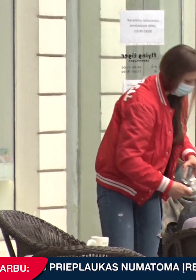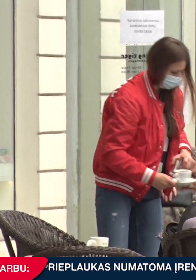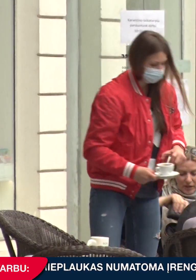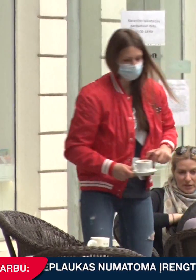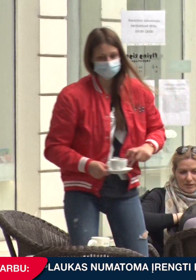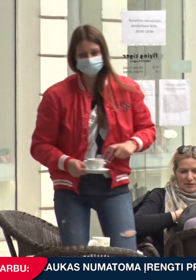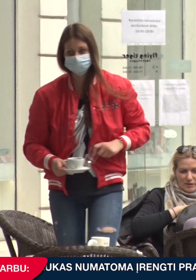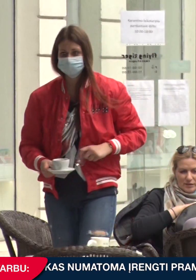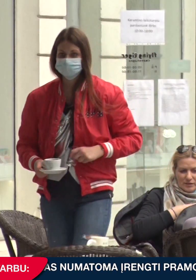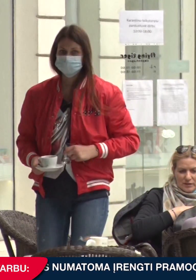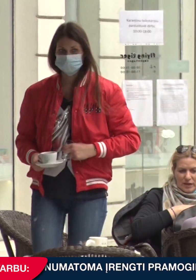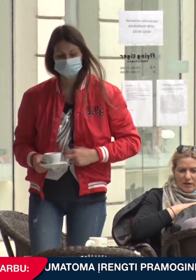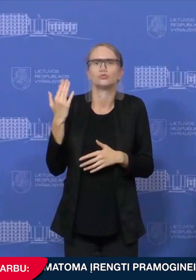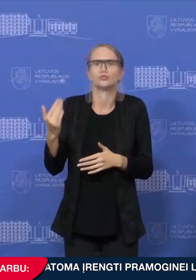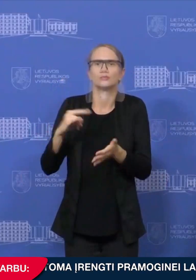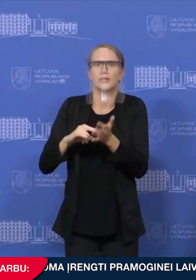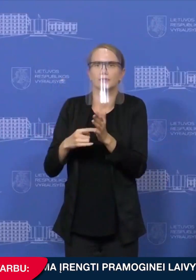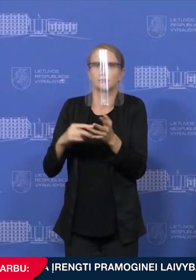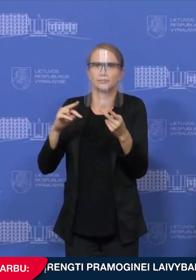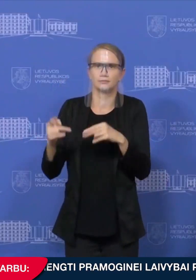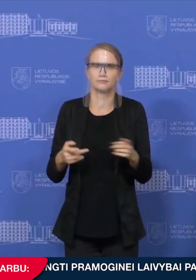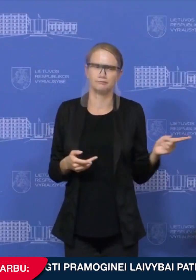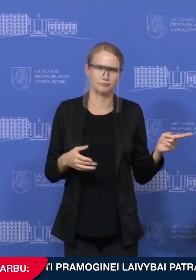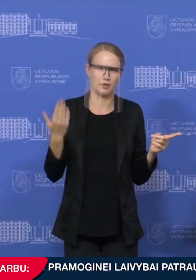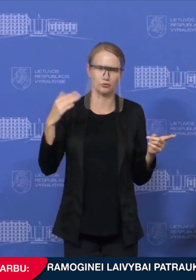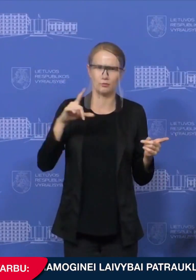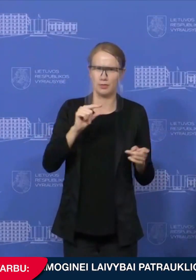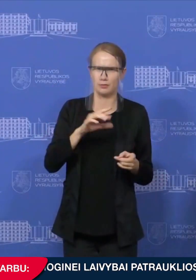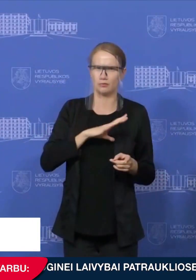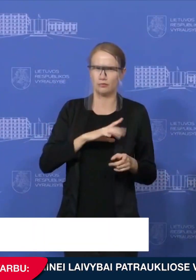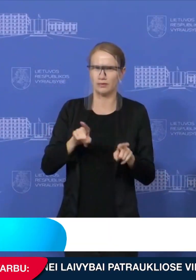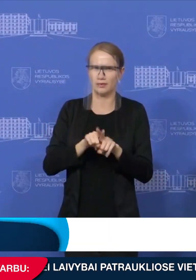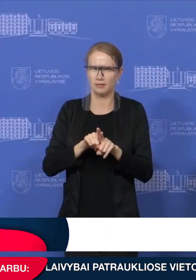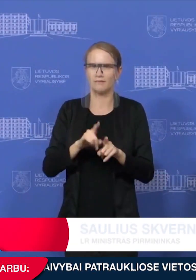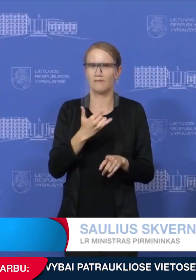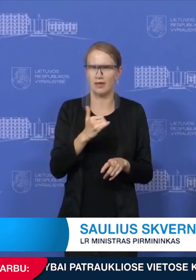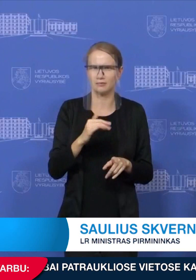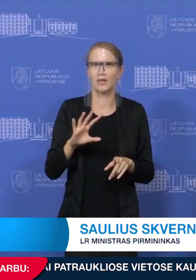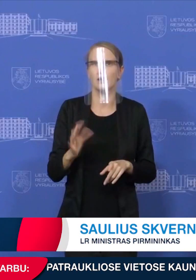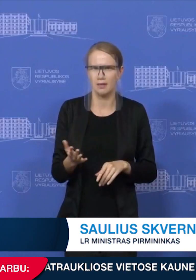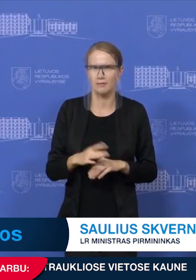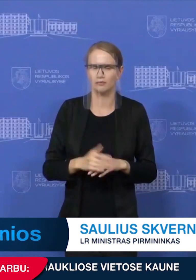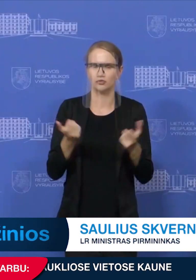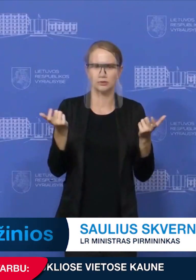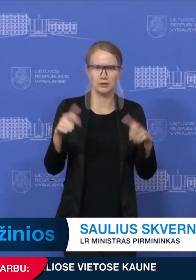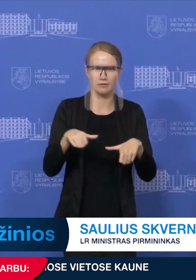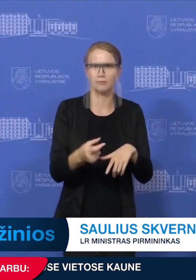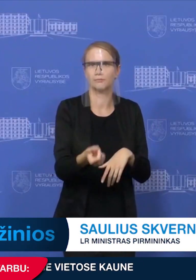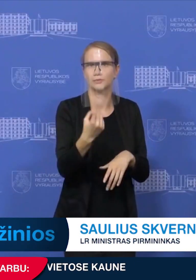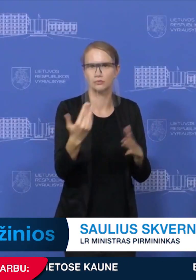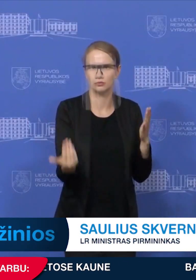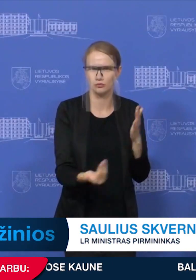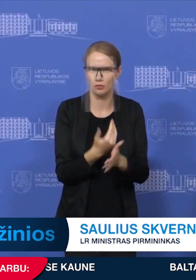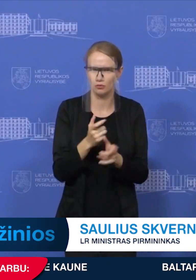atskiruose savi valdybėse. Primadienį svarstėme rodiklius, kuriais esant savi valdybės atsirasu tam tikri